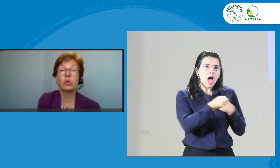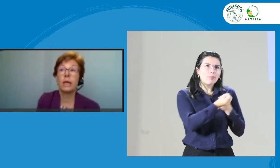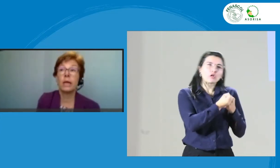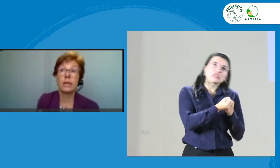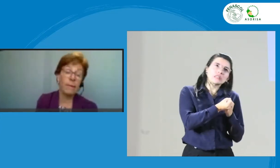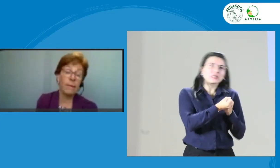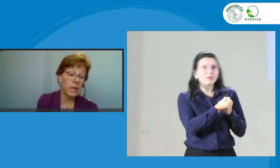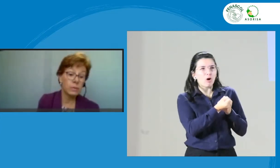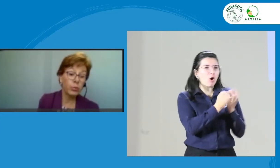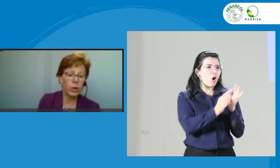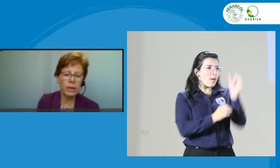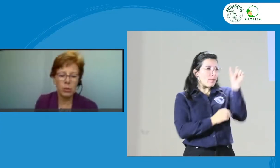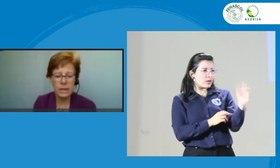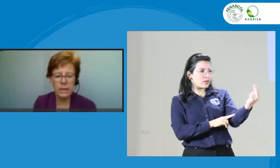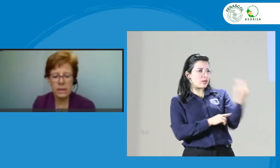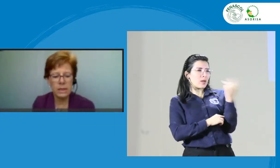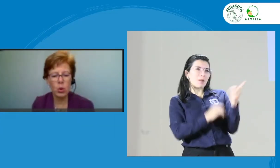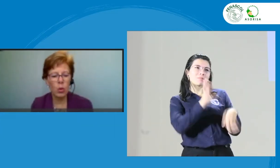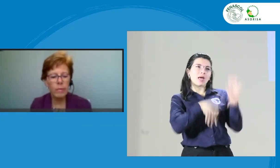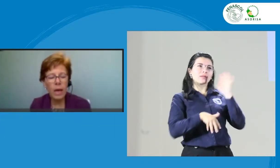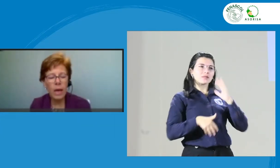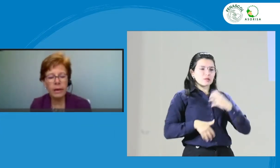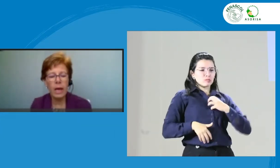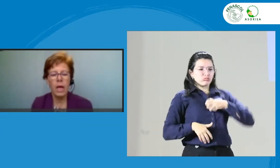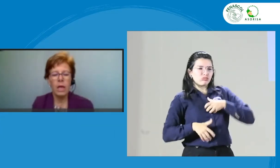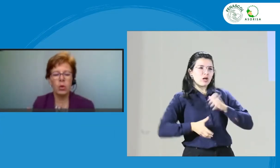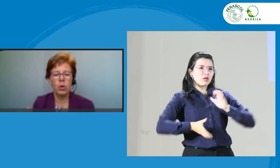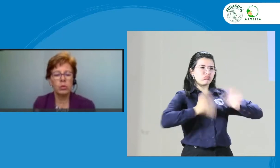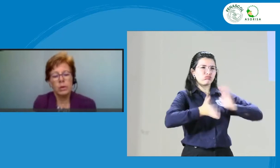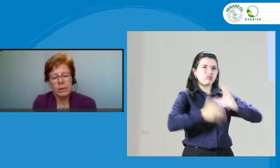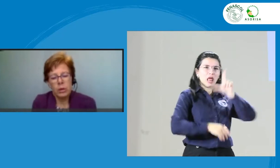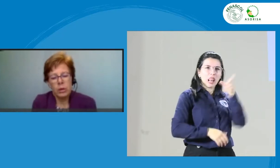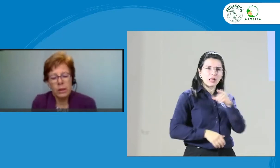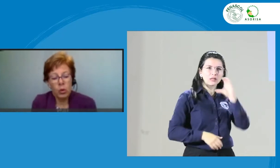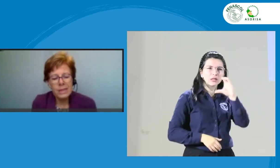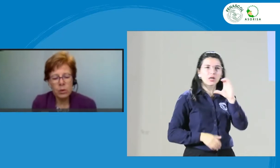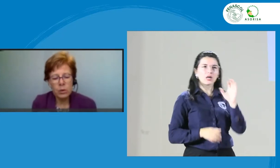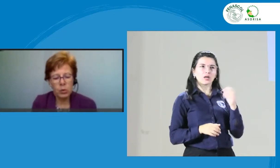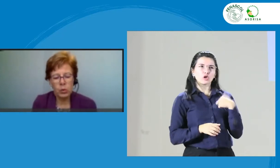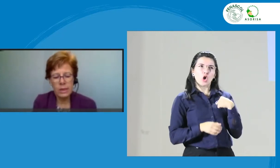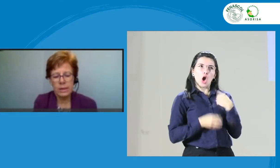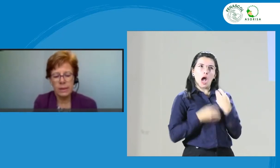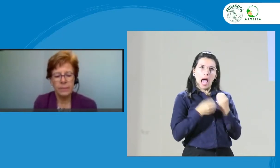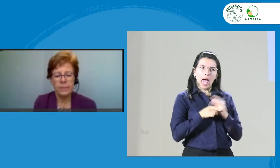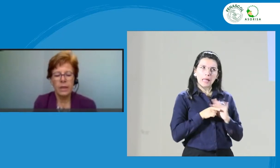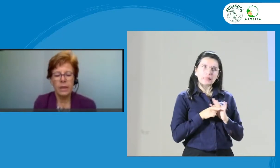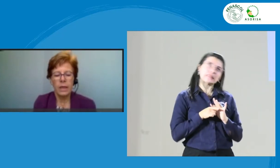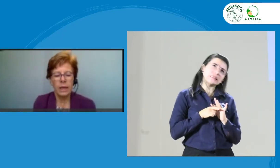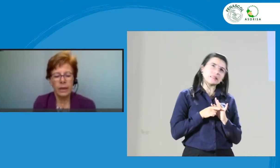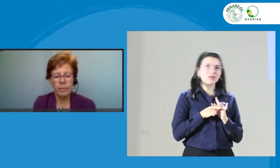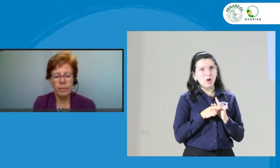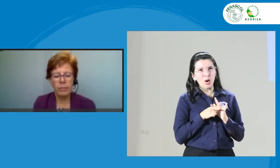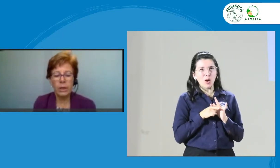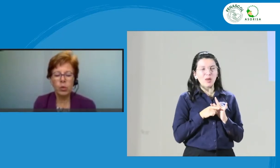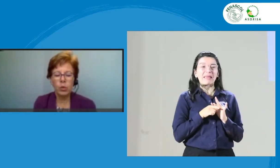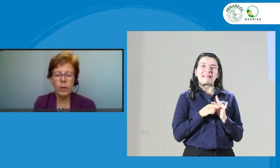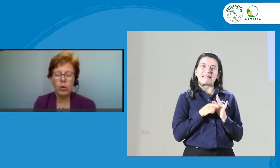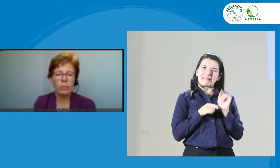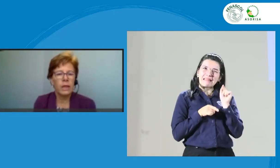quería más pura lengua de señas colombiana? ¿Lo hice o no lo hice? ¿Mantuve o rompí la